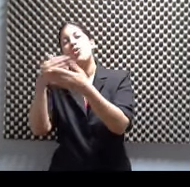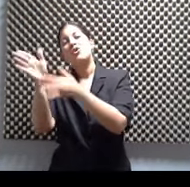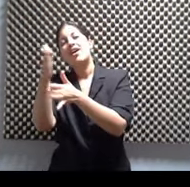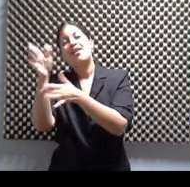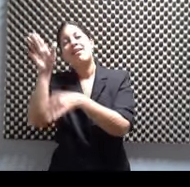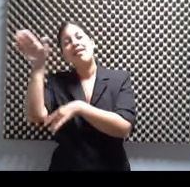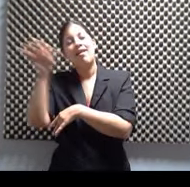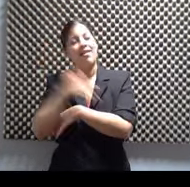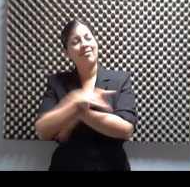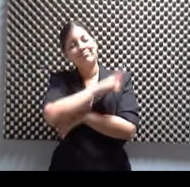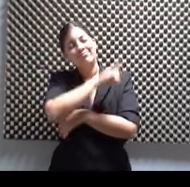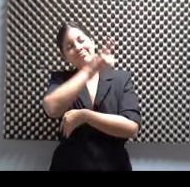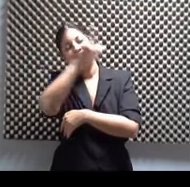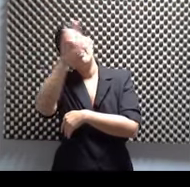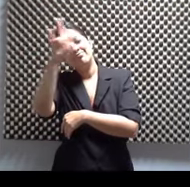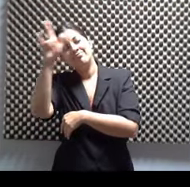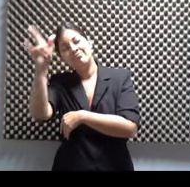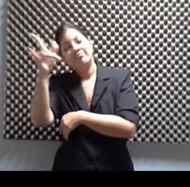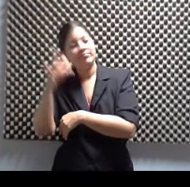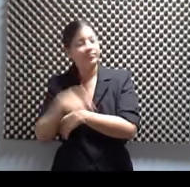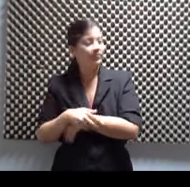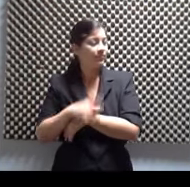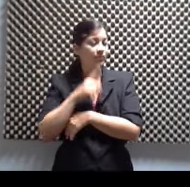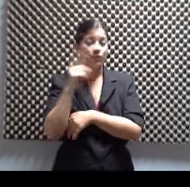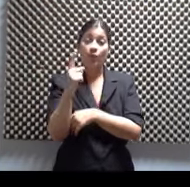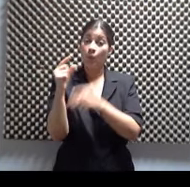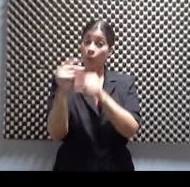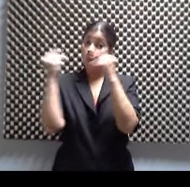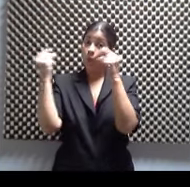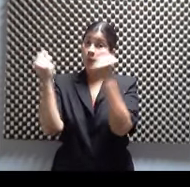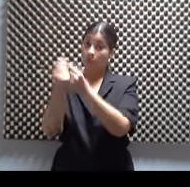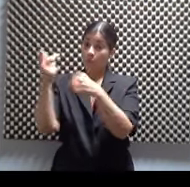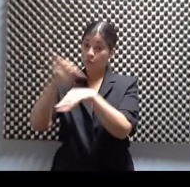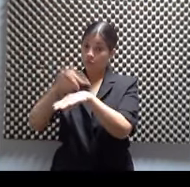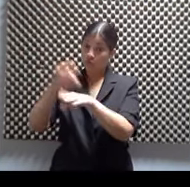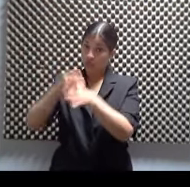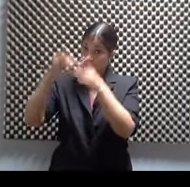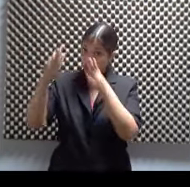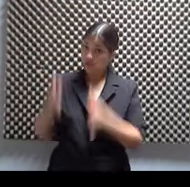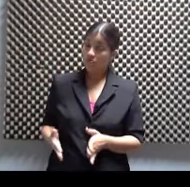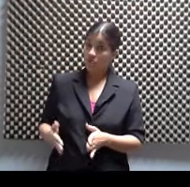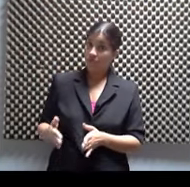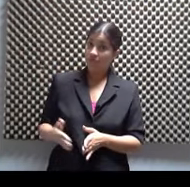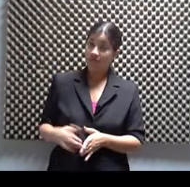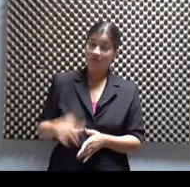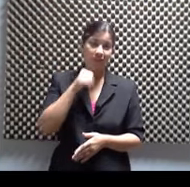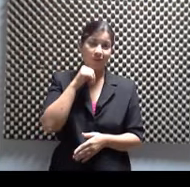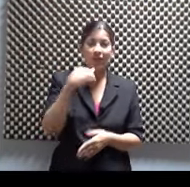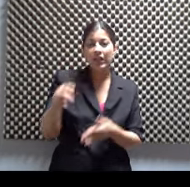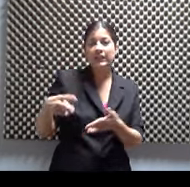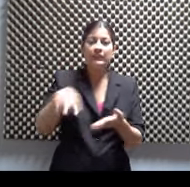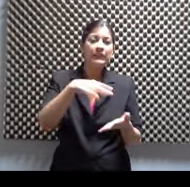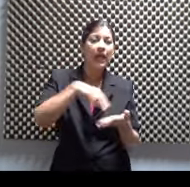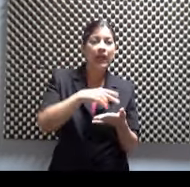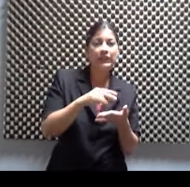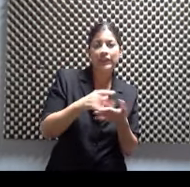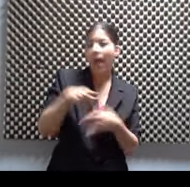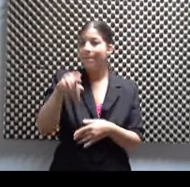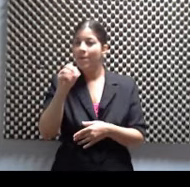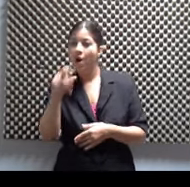Y ahí está documentado un grupo puertorriqueño de reggae que ya no es salsa nada más, ni rock ni pop, también está